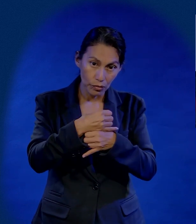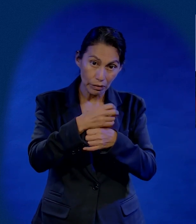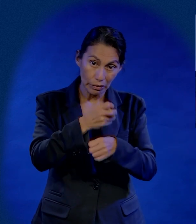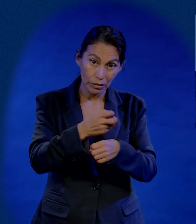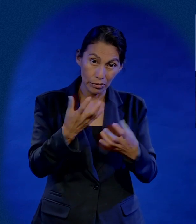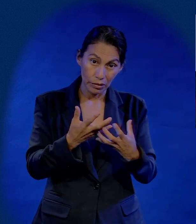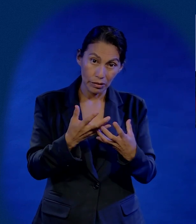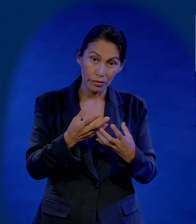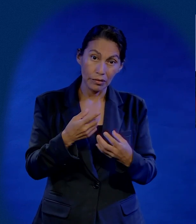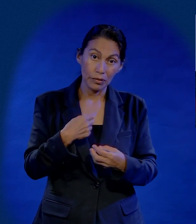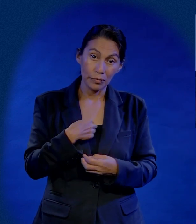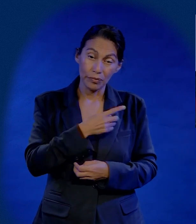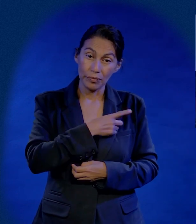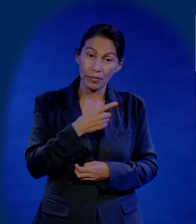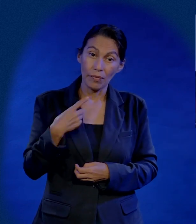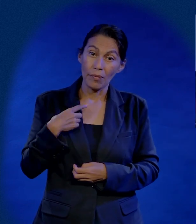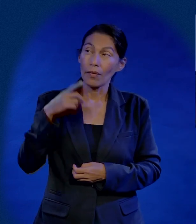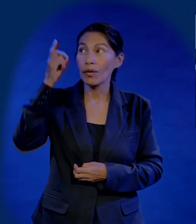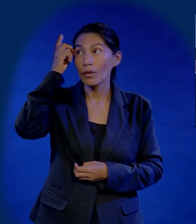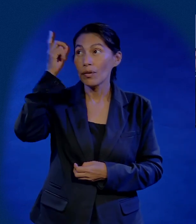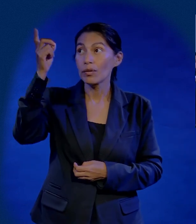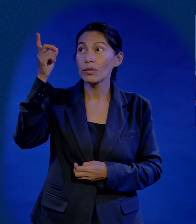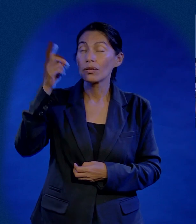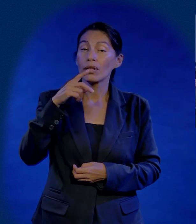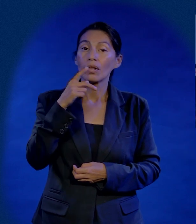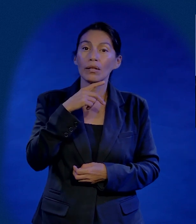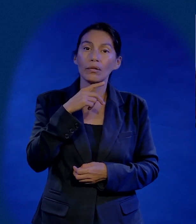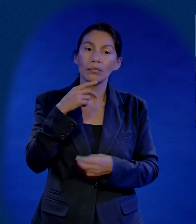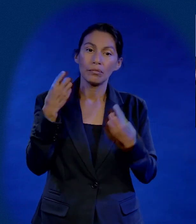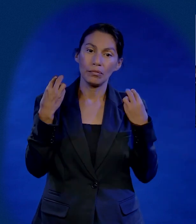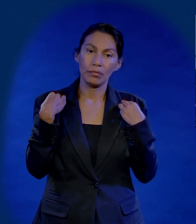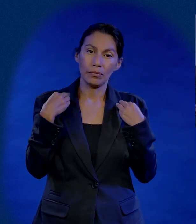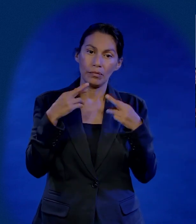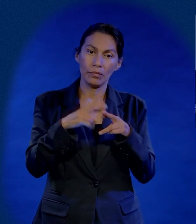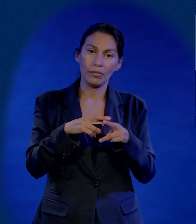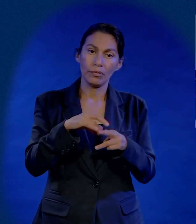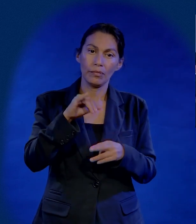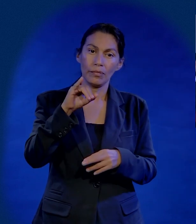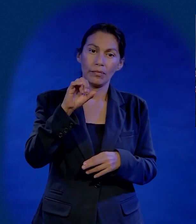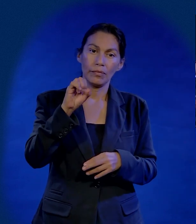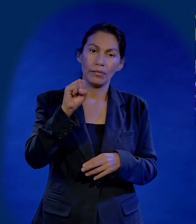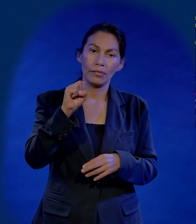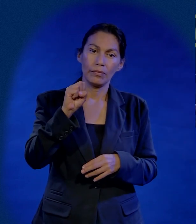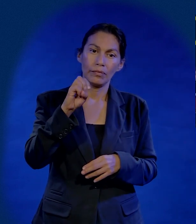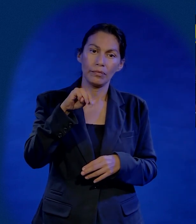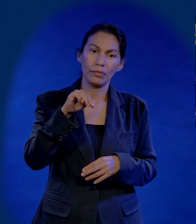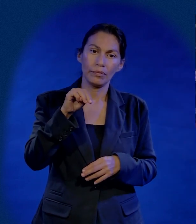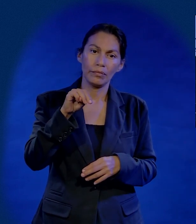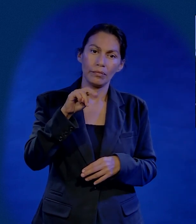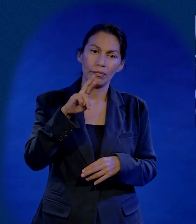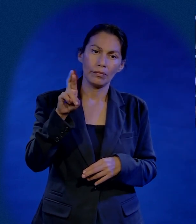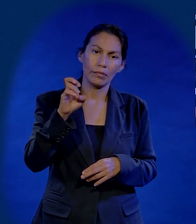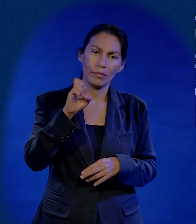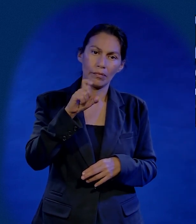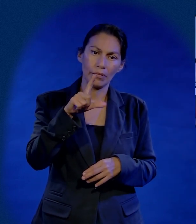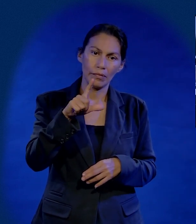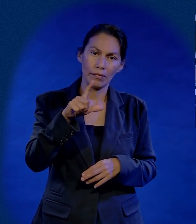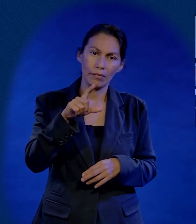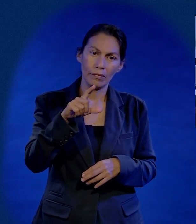jugo de naranja. Y eso se lo debo a Dios y al profe Israel Escobedo, un hombre visionario, que nos